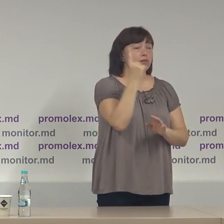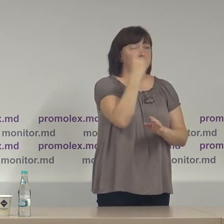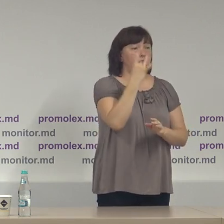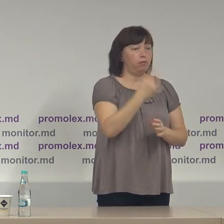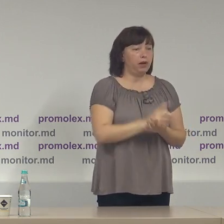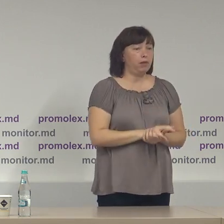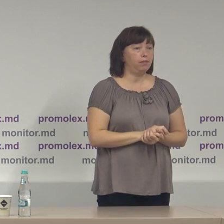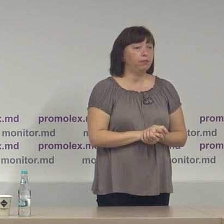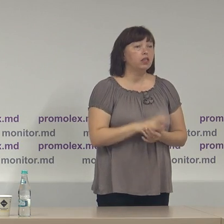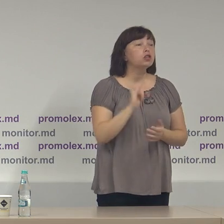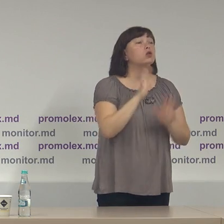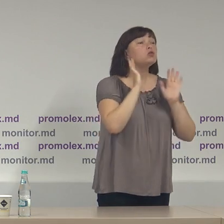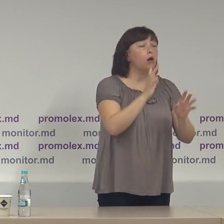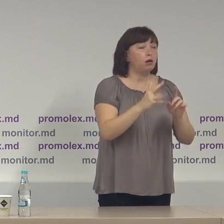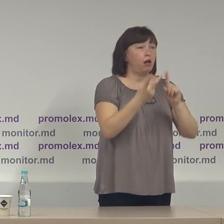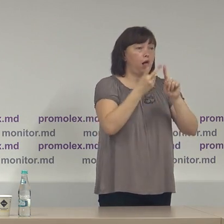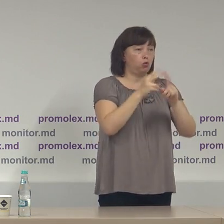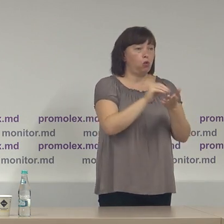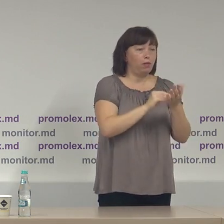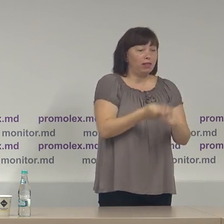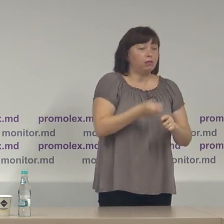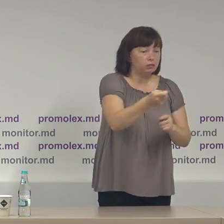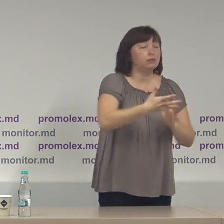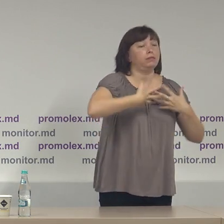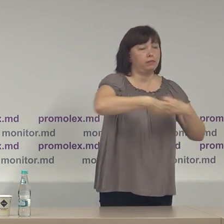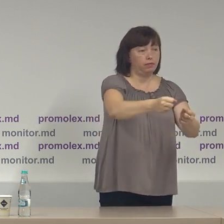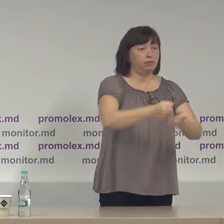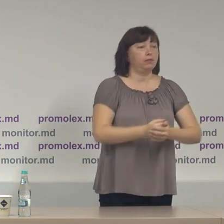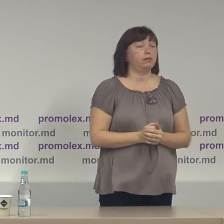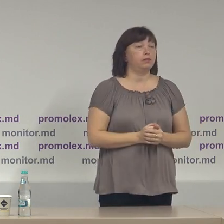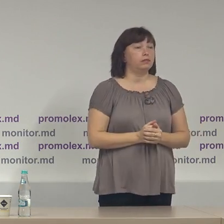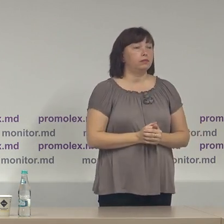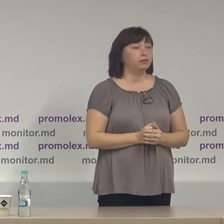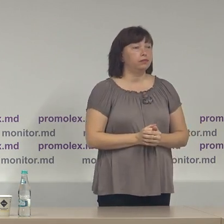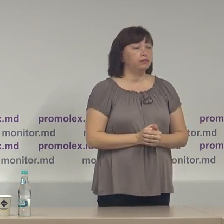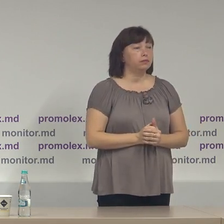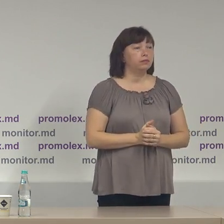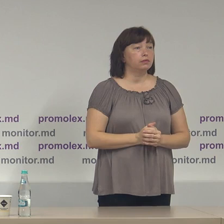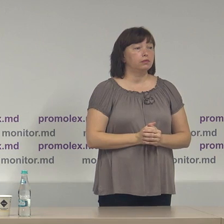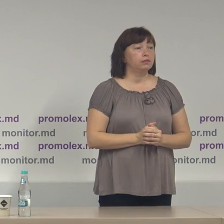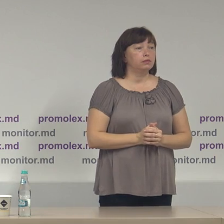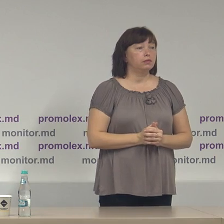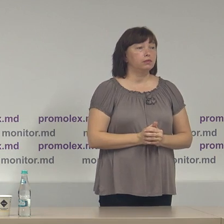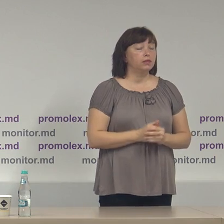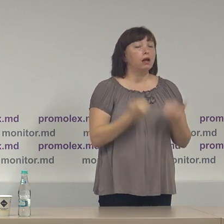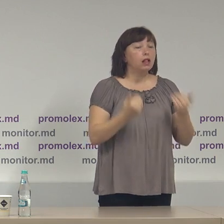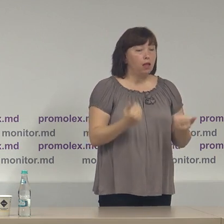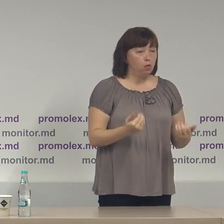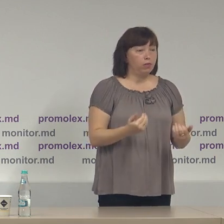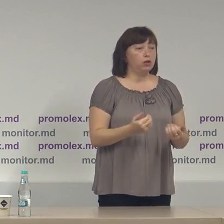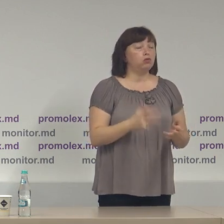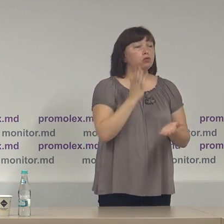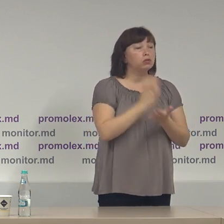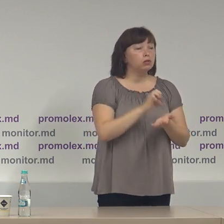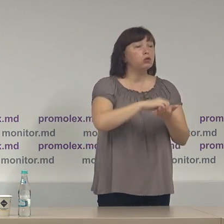șansă și doar după depunere repetată a documentelor la momentul de față